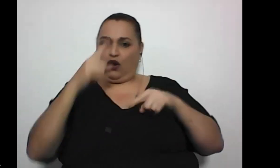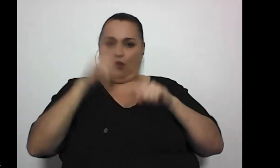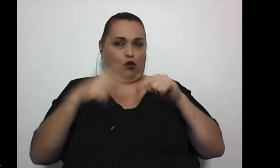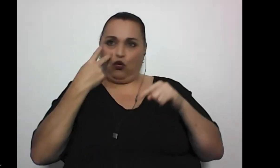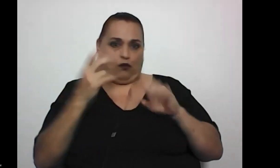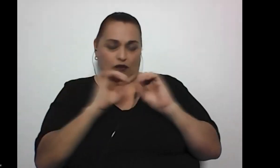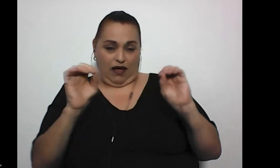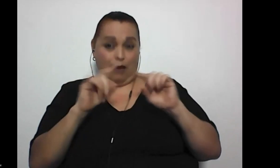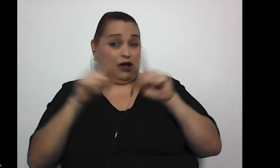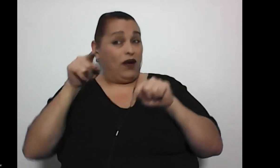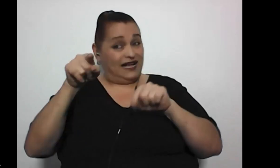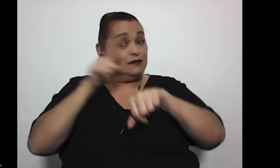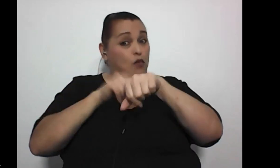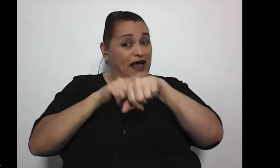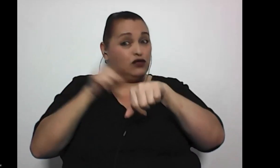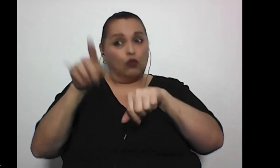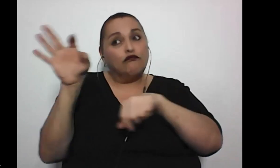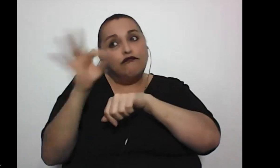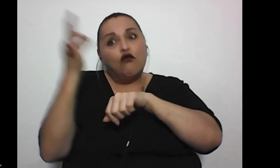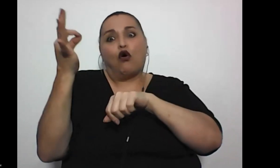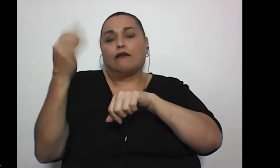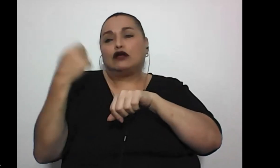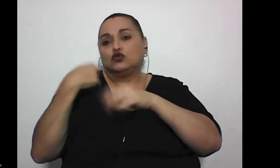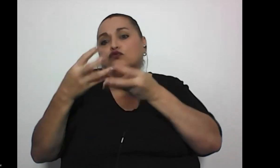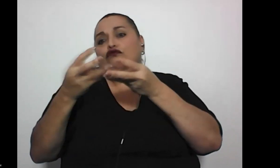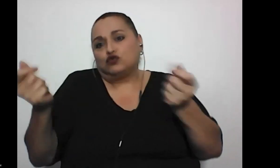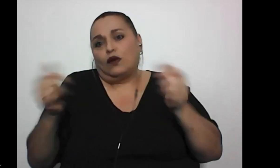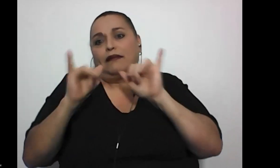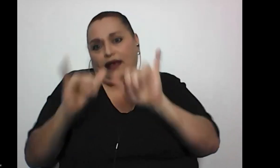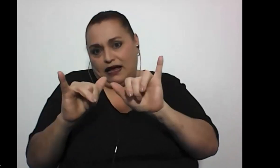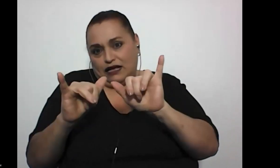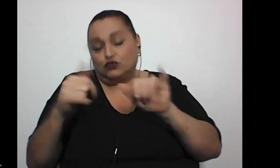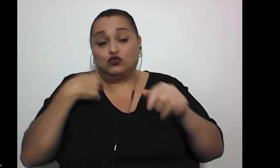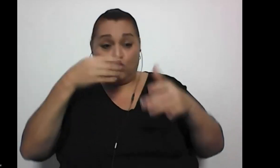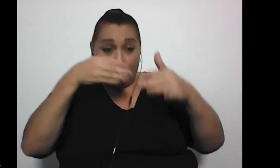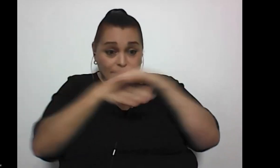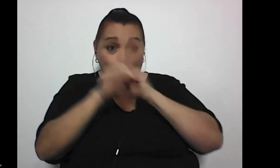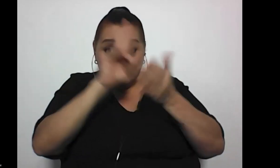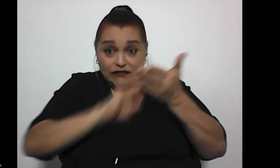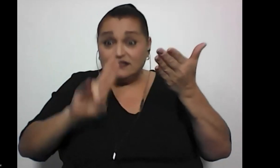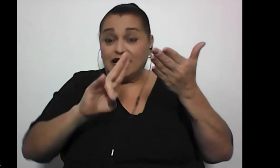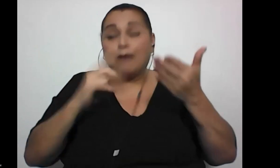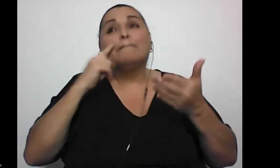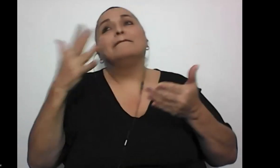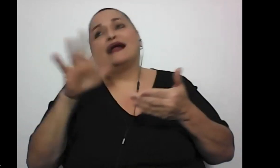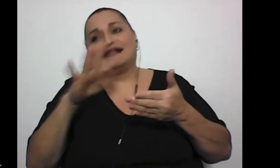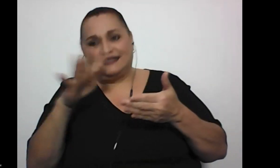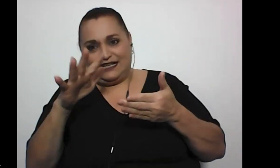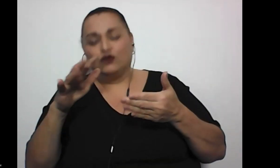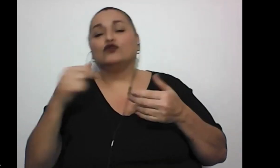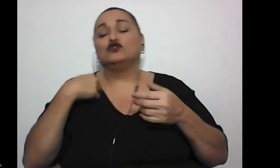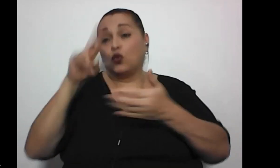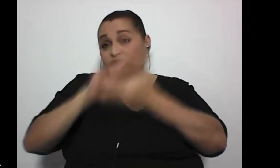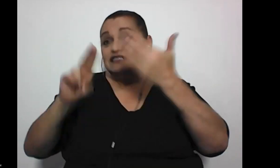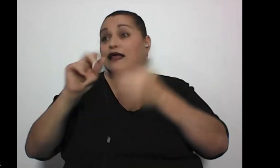nada, pero en aquel momento era la forma en la que encontré para resolver, ¿verdad? Cuando entré a la universidad, parecido, porque fui a una universidad